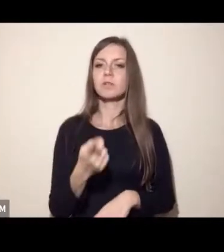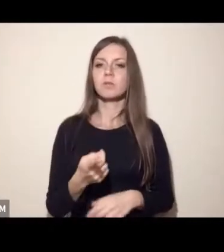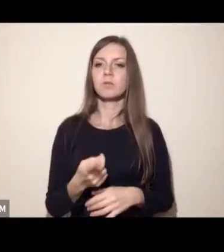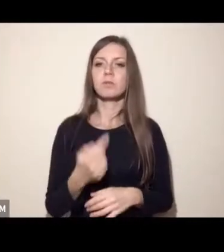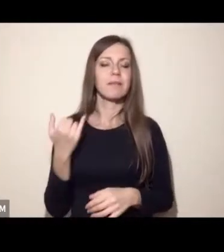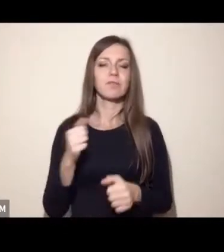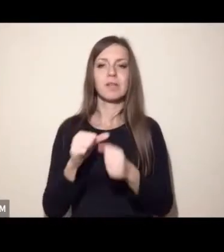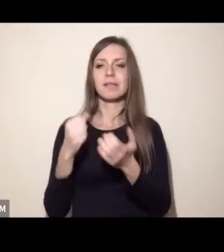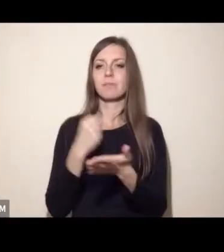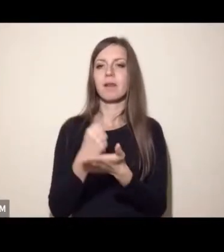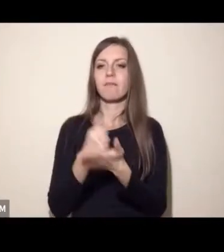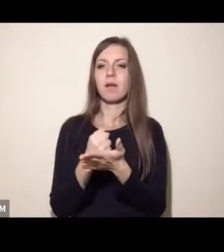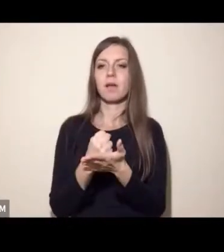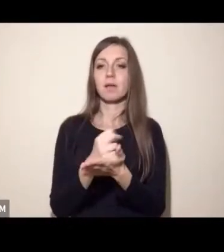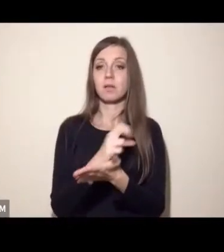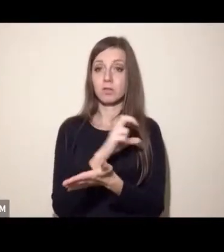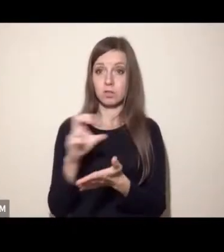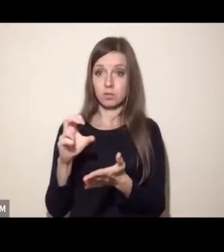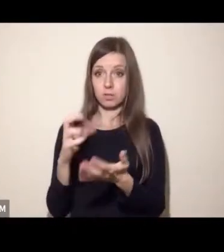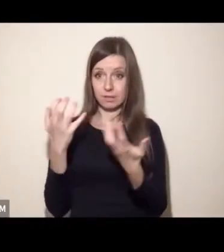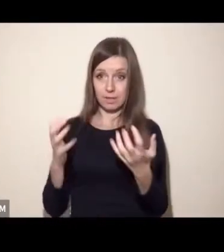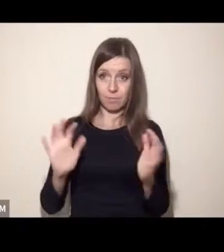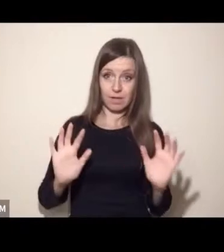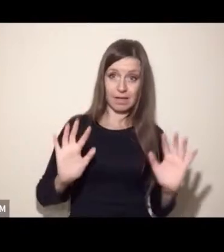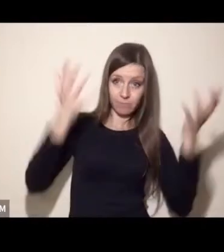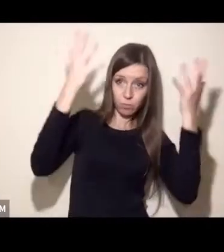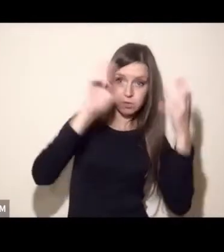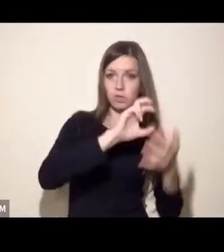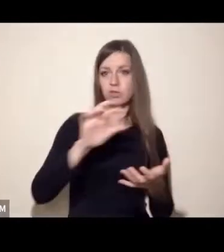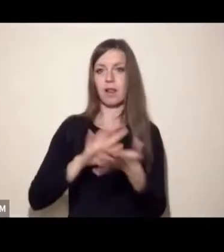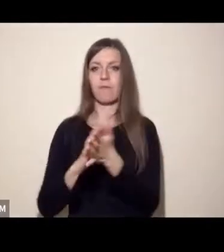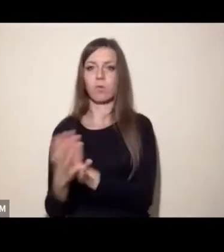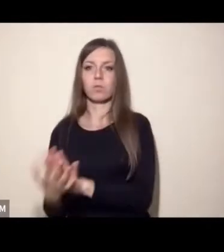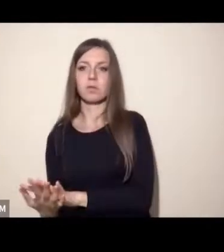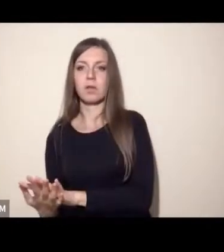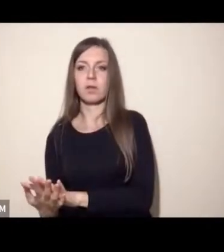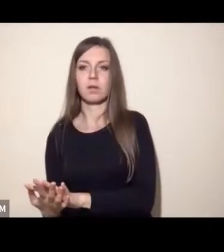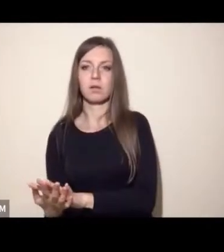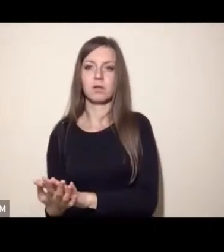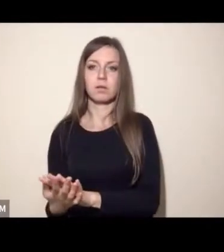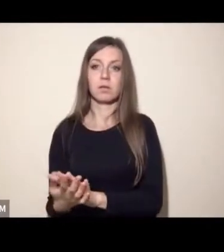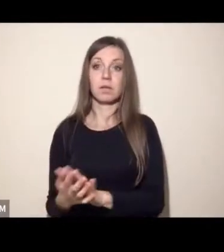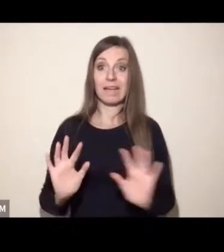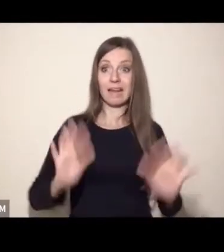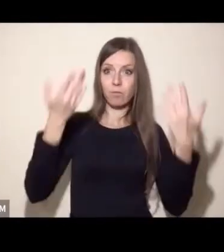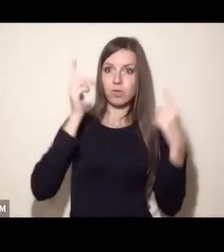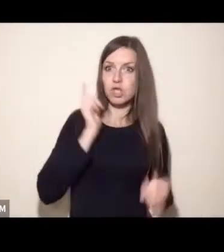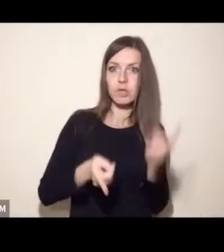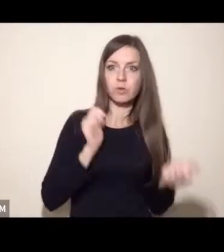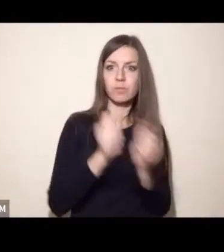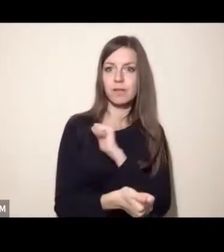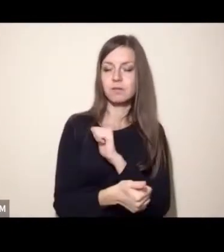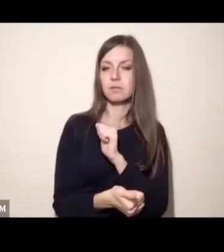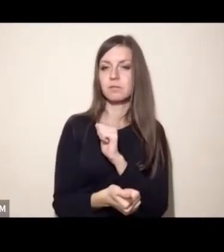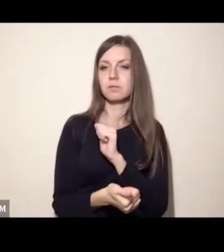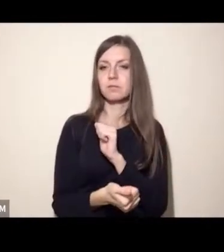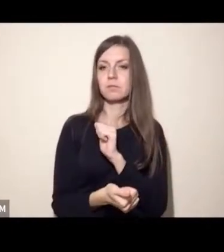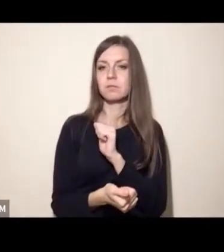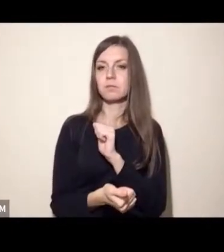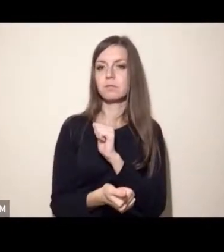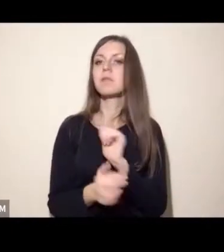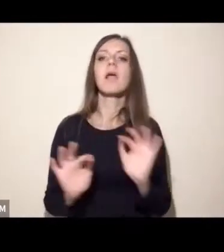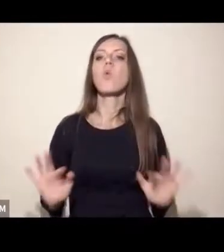kwestia tego, czy idziemy rewolucją, czy ewolucją. I jeżeli chcemy wprowadzać szybko zmiany systemowe, to oczywiście jedną z